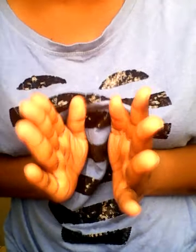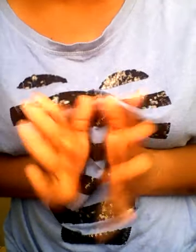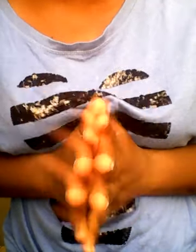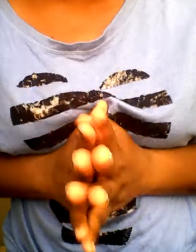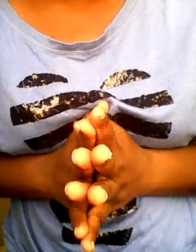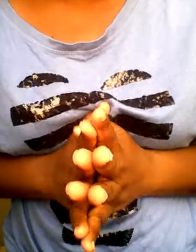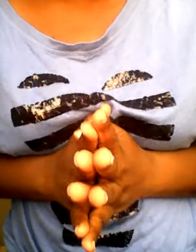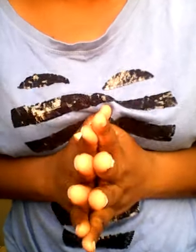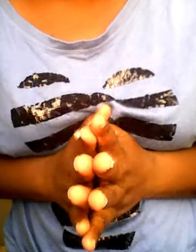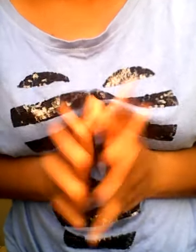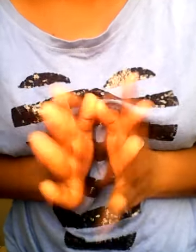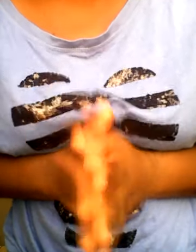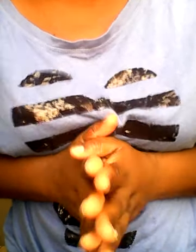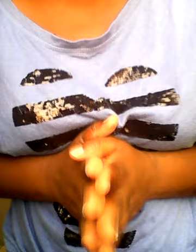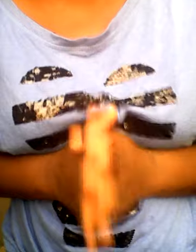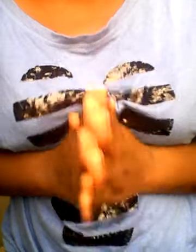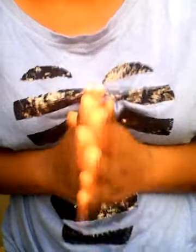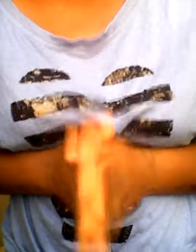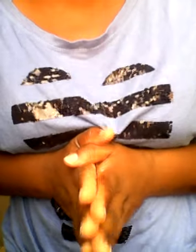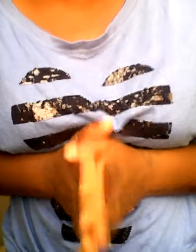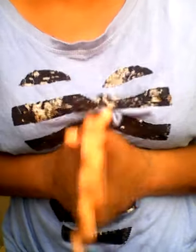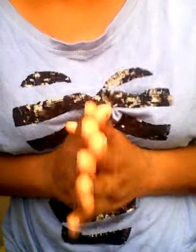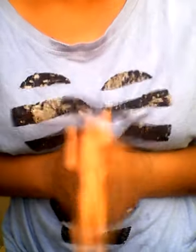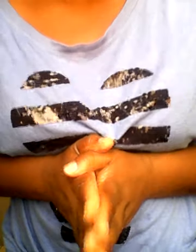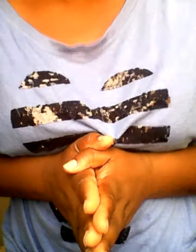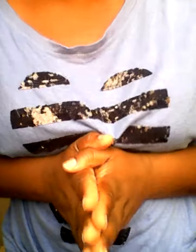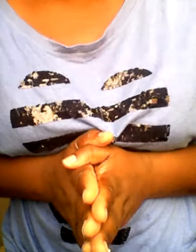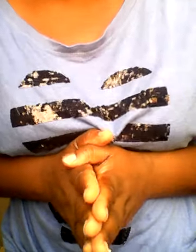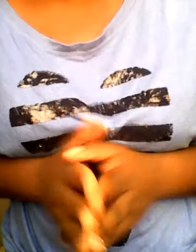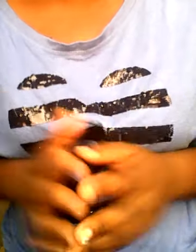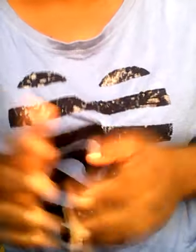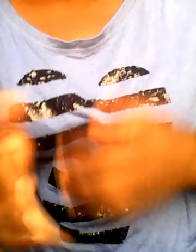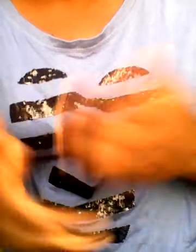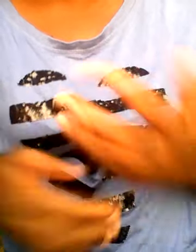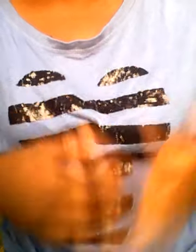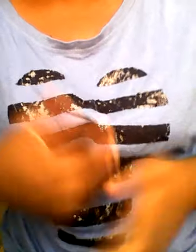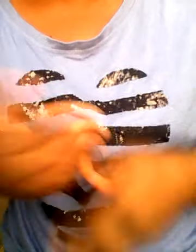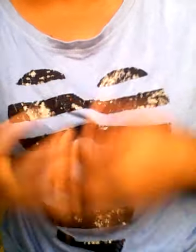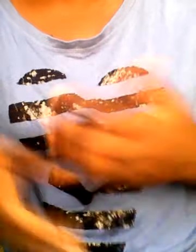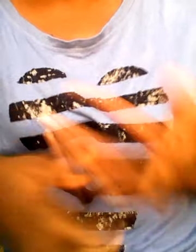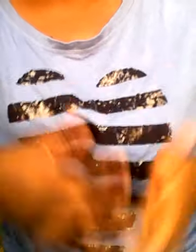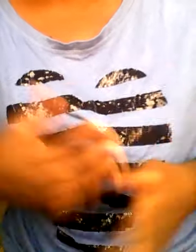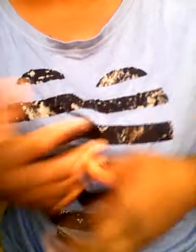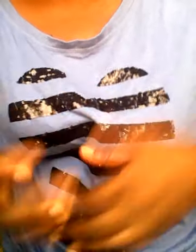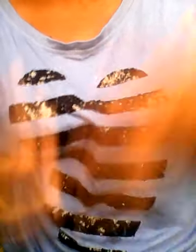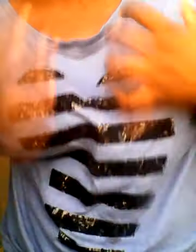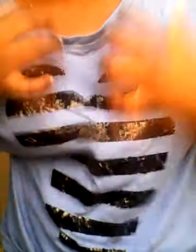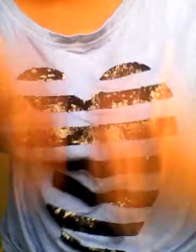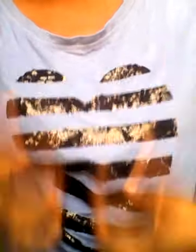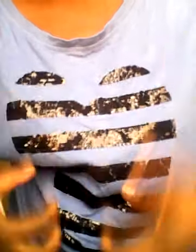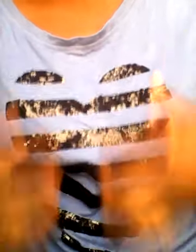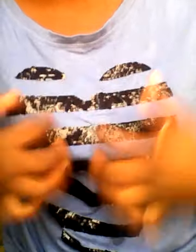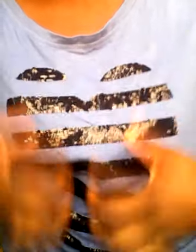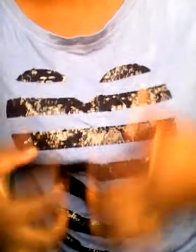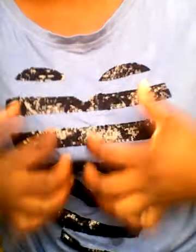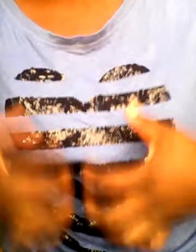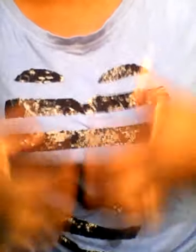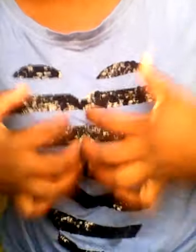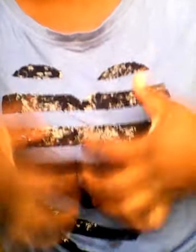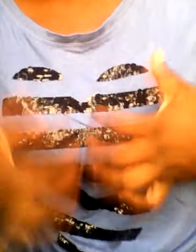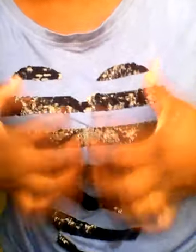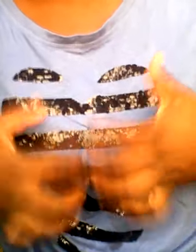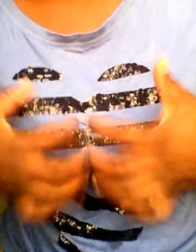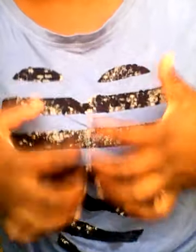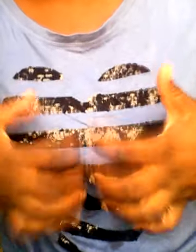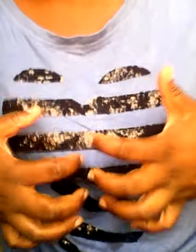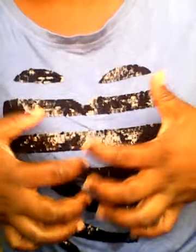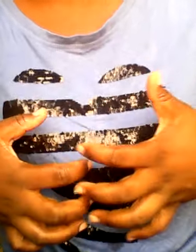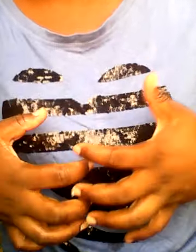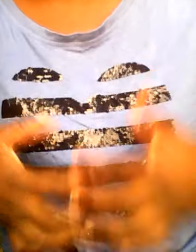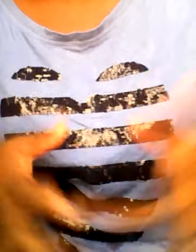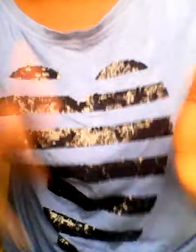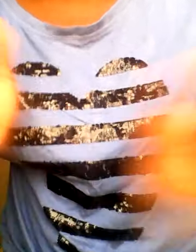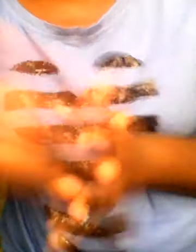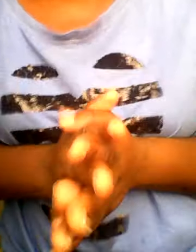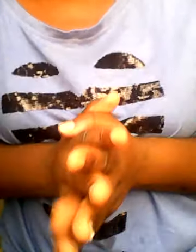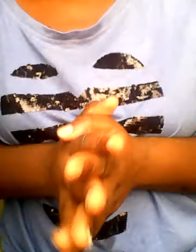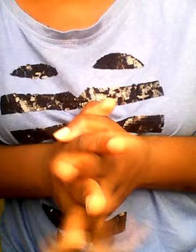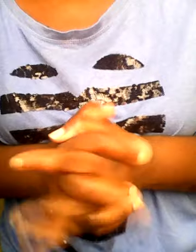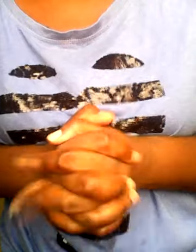surviennent juste après le bain c'est à dire après votre douche vous grattez quelques temps après voilà